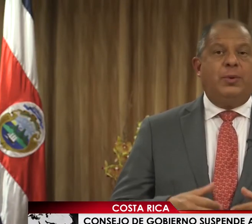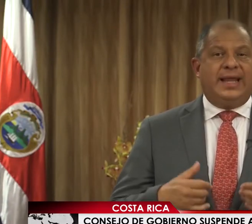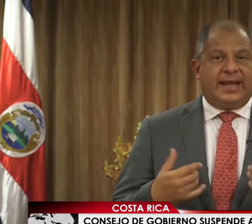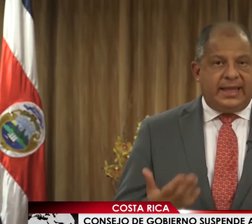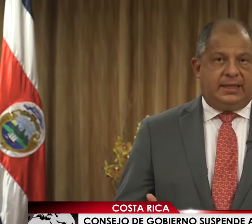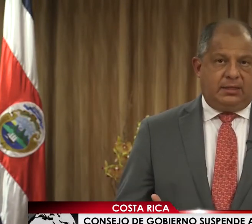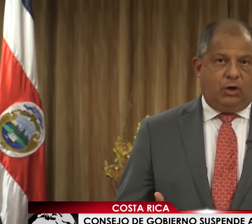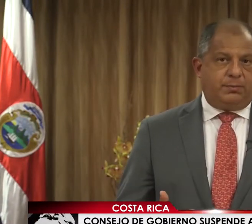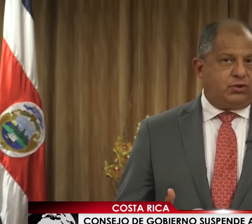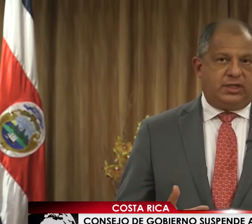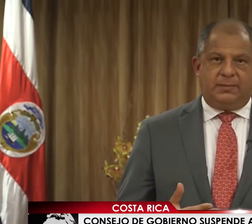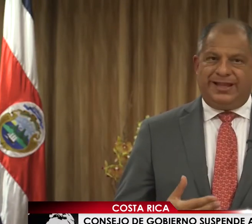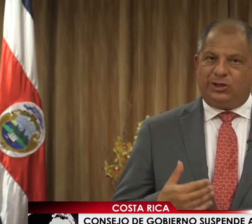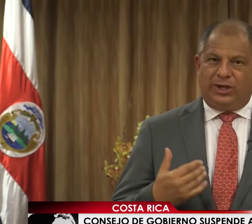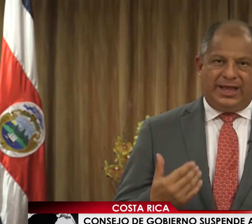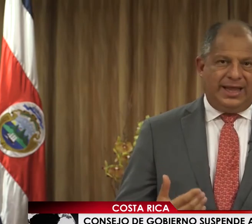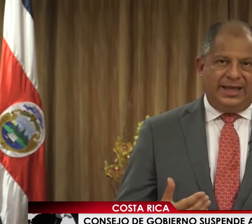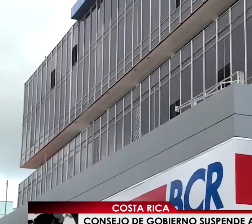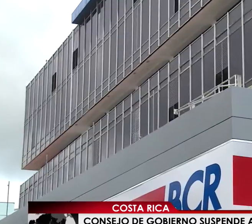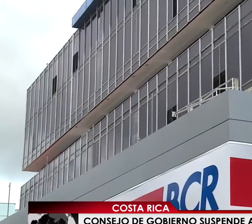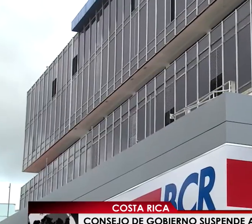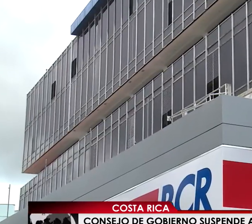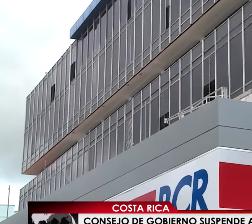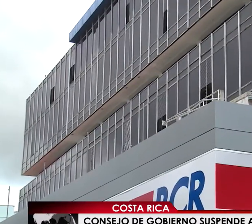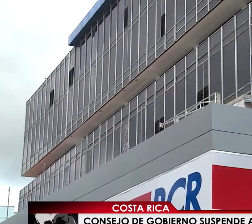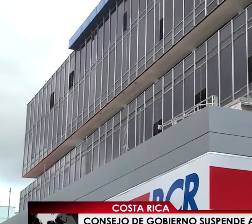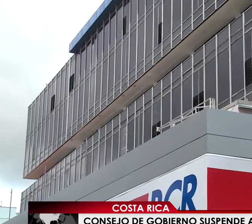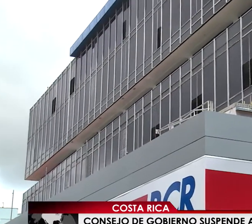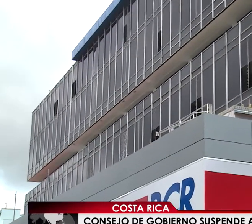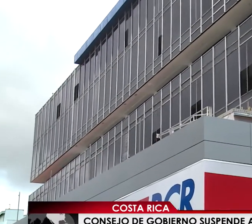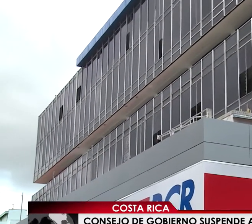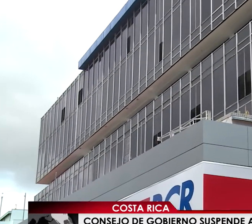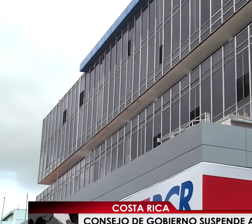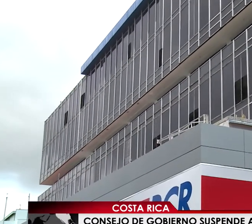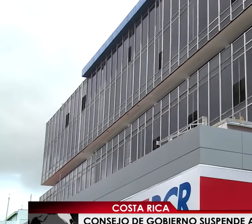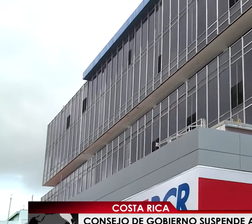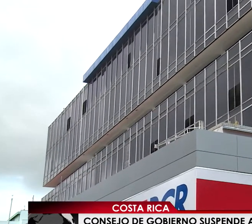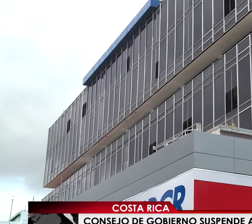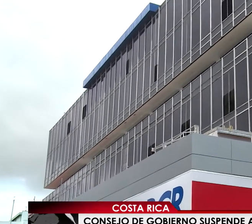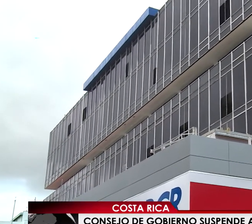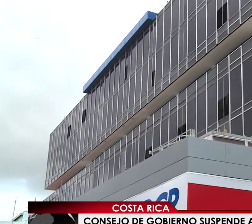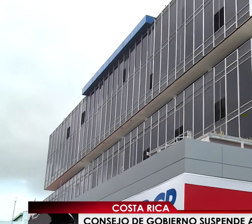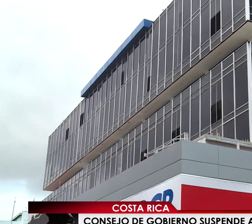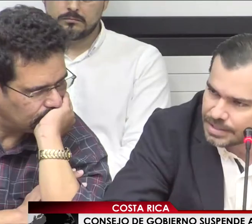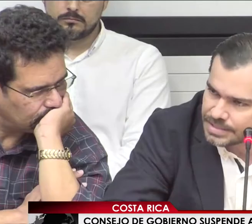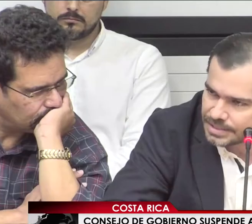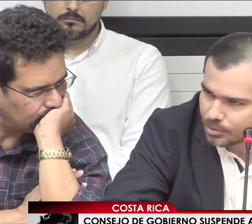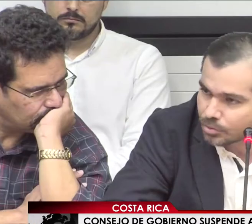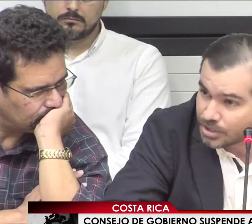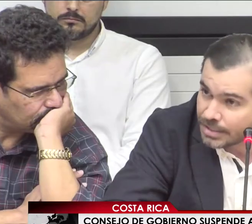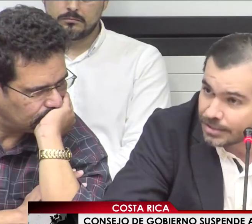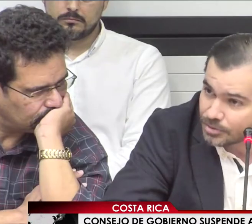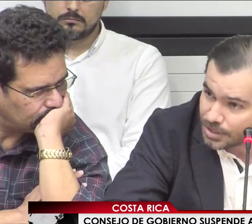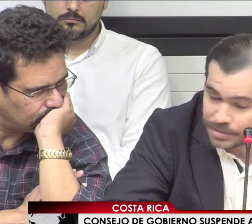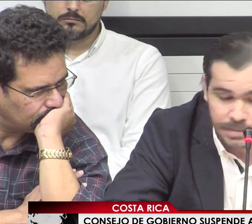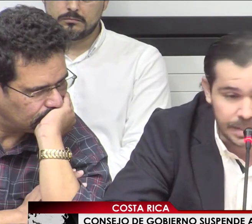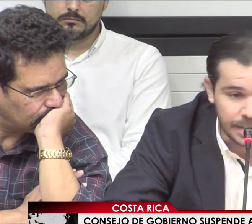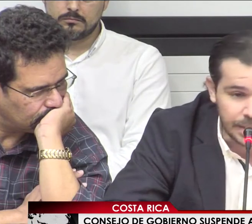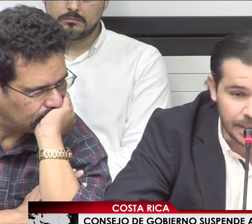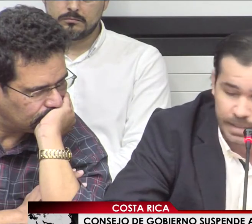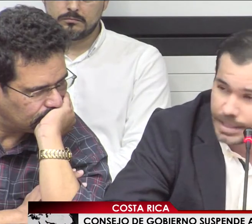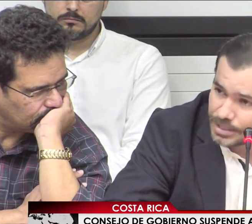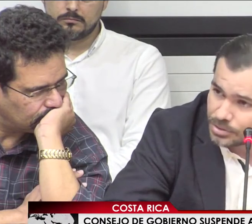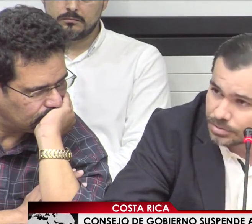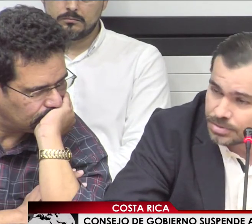de renunciar a sus puestos. La polémica con los directivos bancarios se da en medio de la otorgación de un préstamo en condiciones especiales